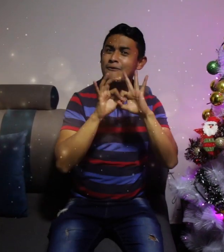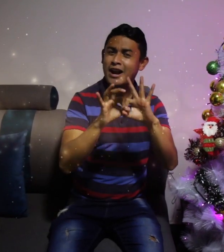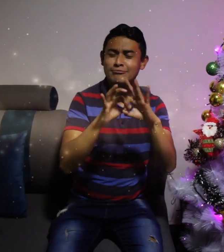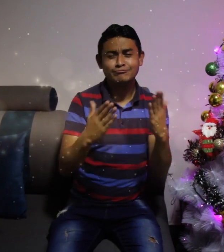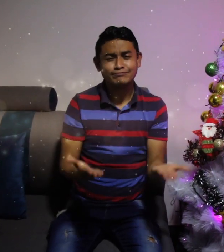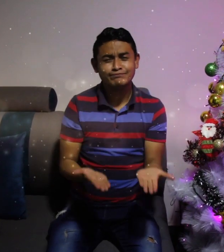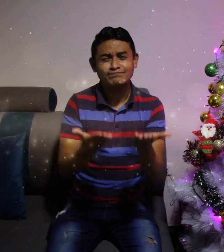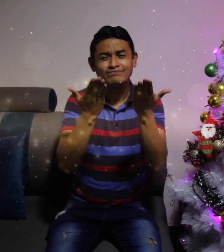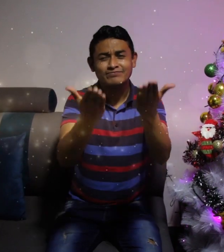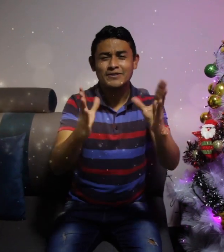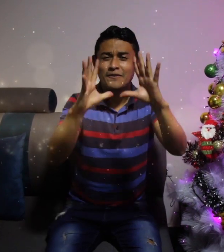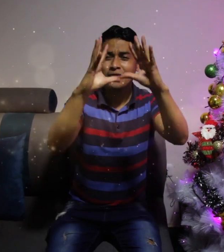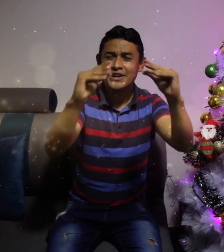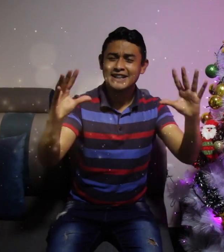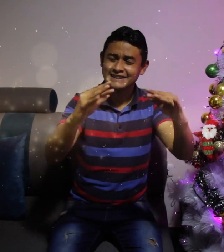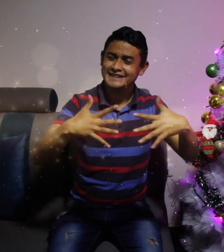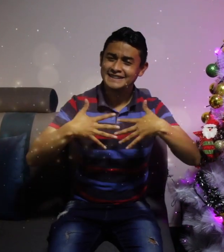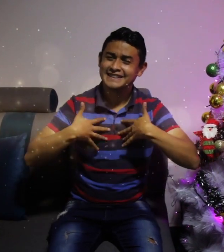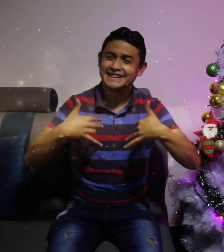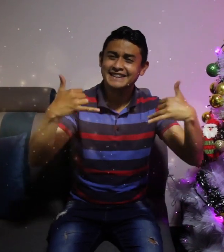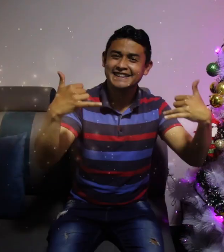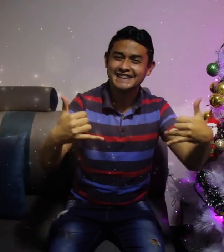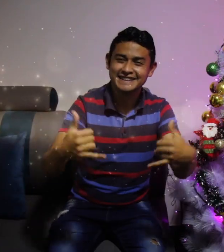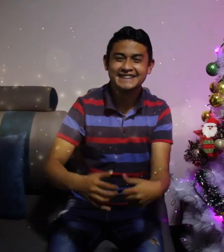Fenascol, les deseamos Feliz Navidad.